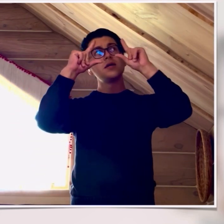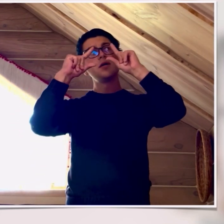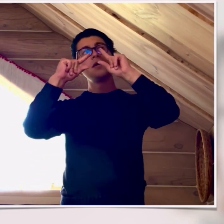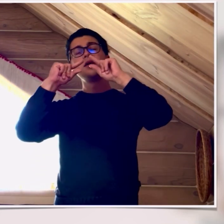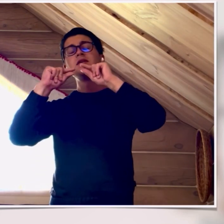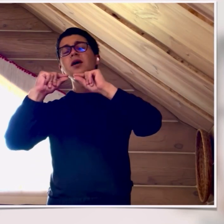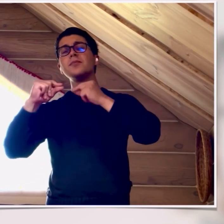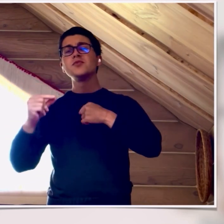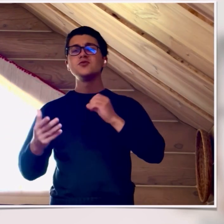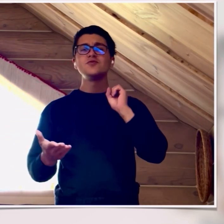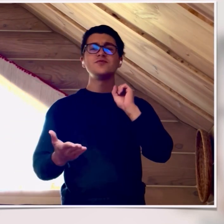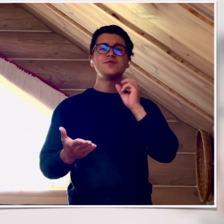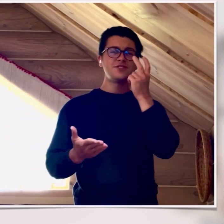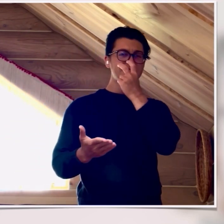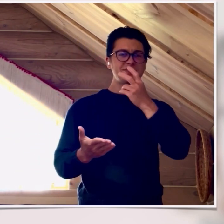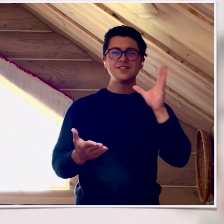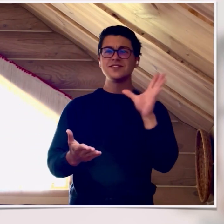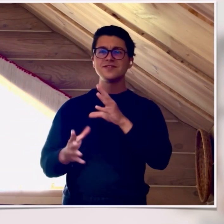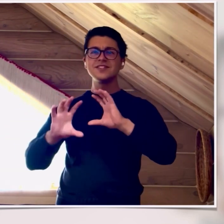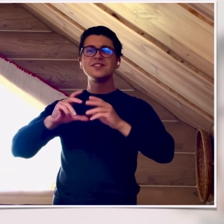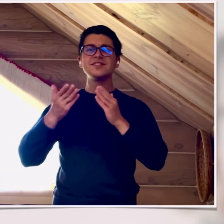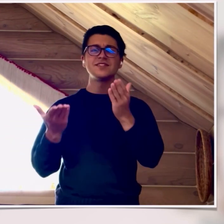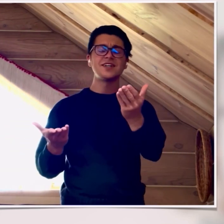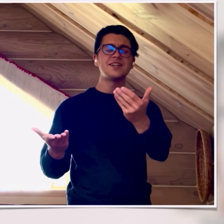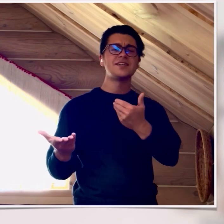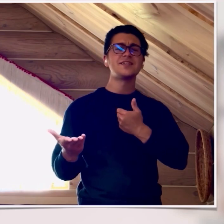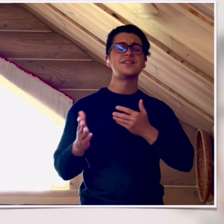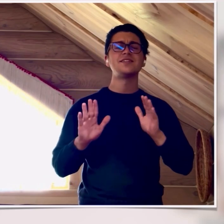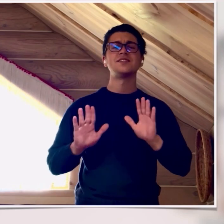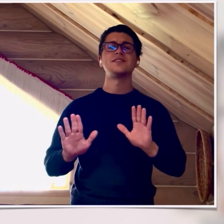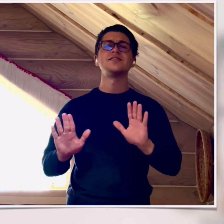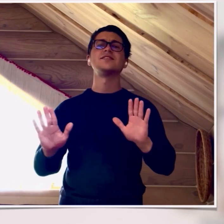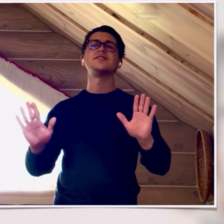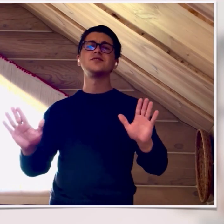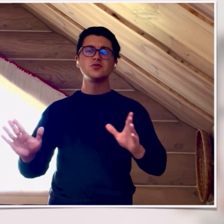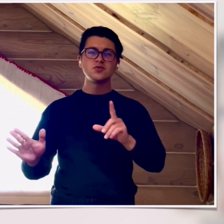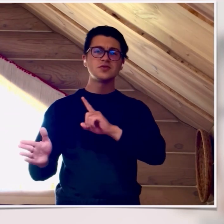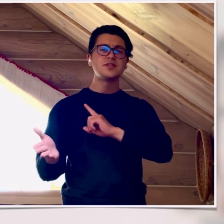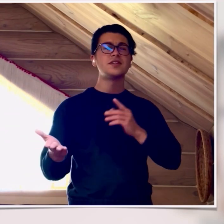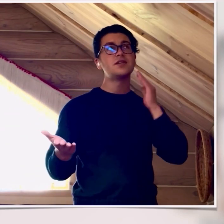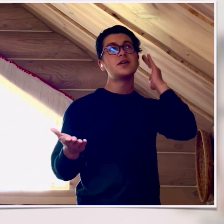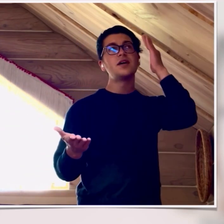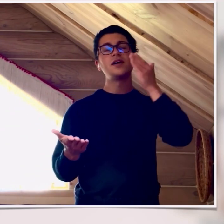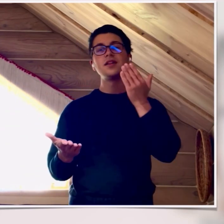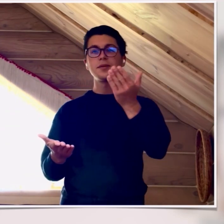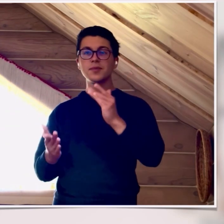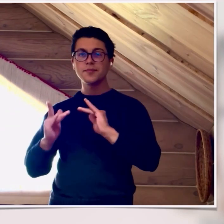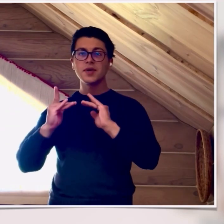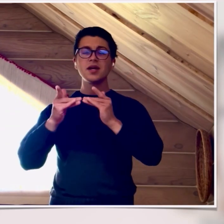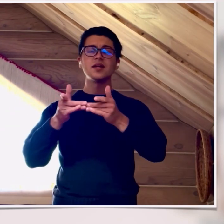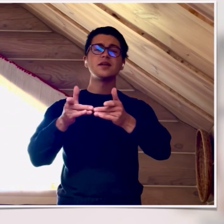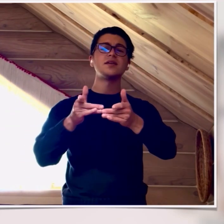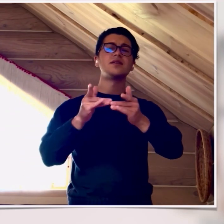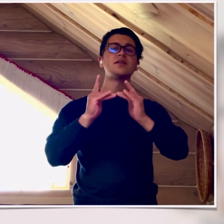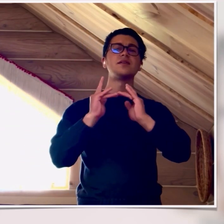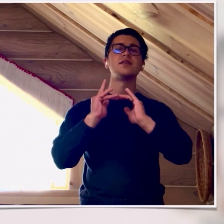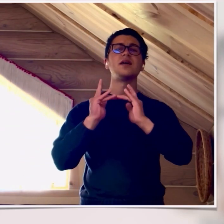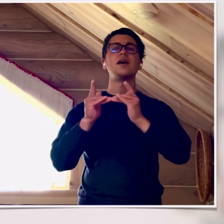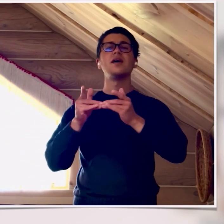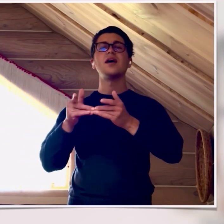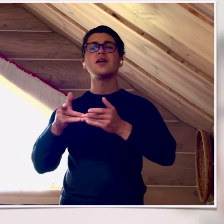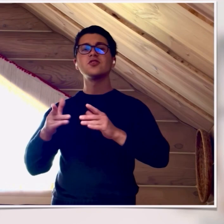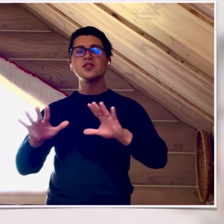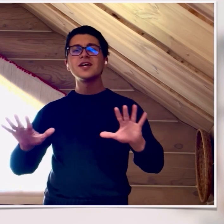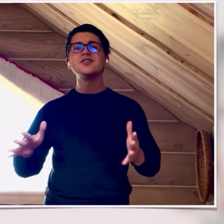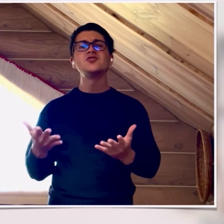засыпаю Я пошлю весь мир, только you and I Жду тебя во сне, я твоя лалабай